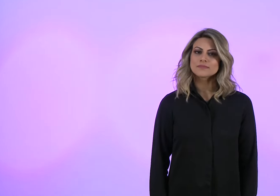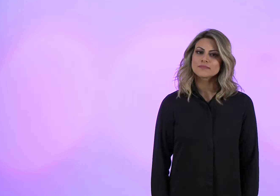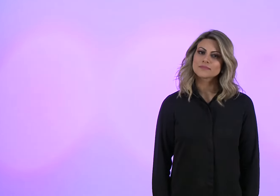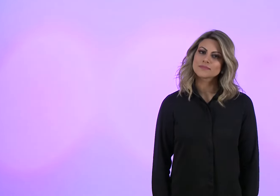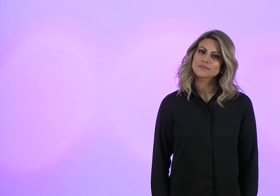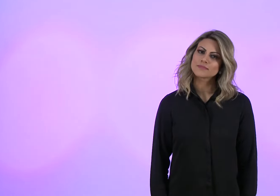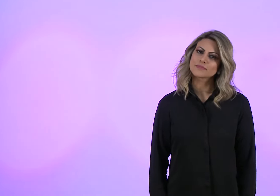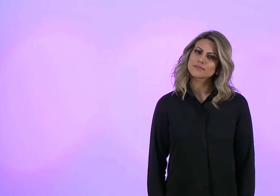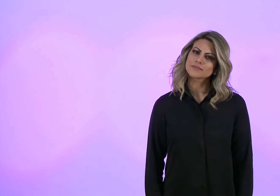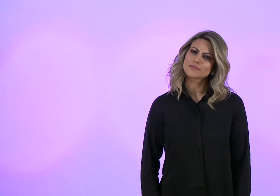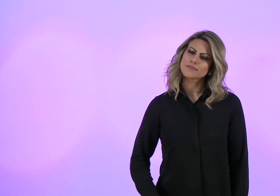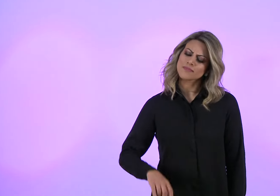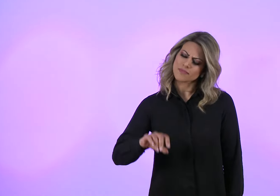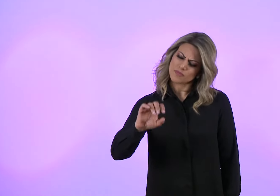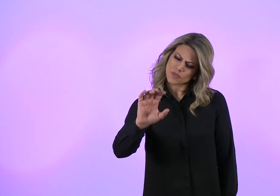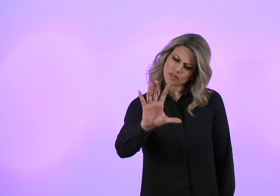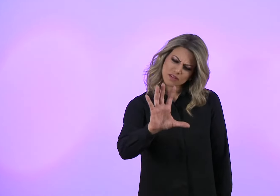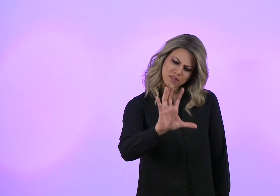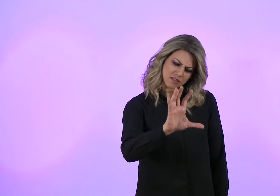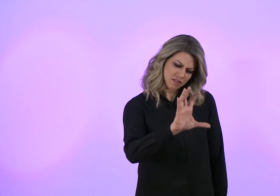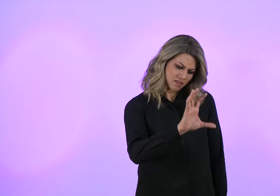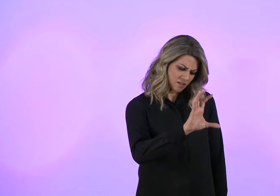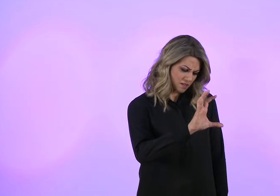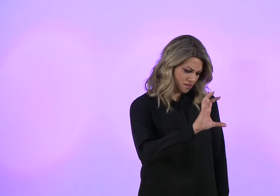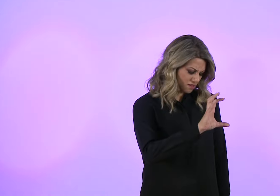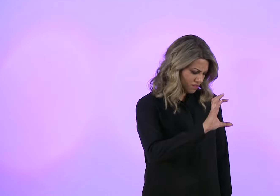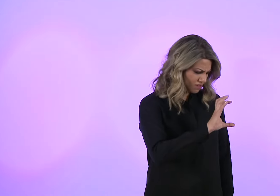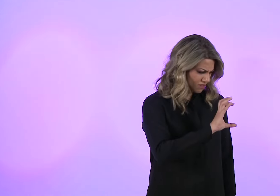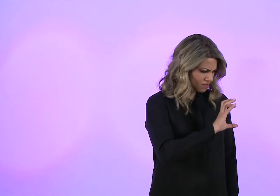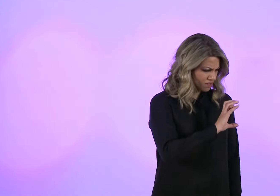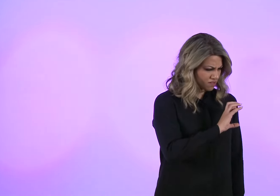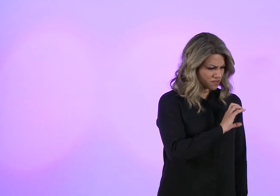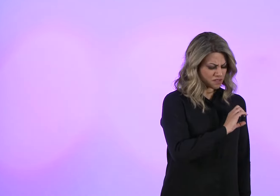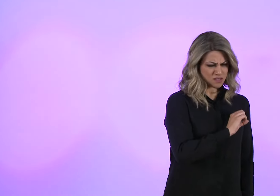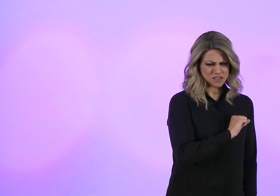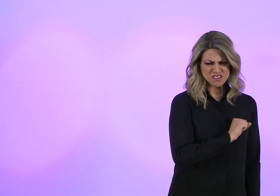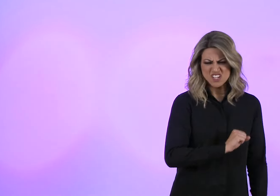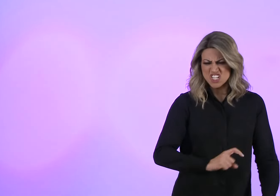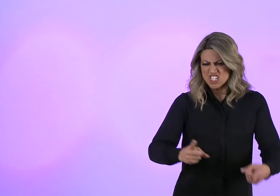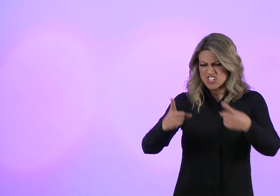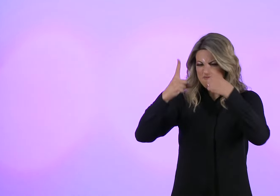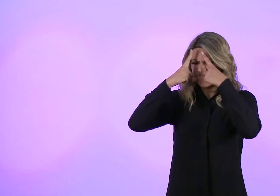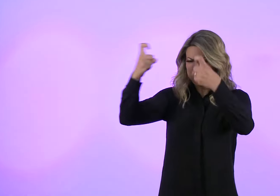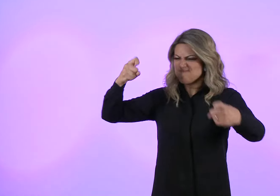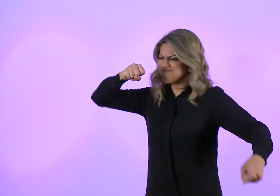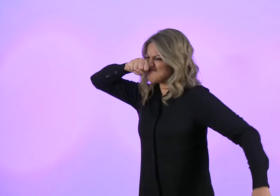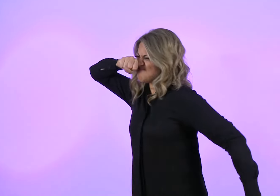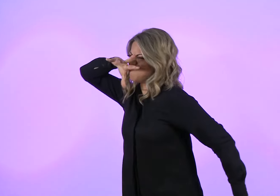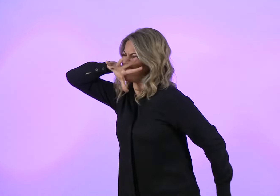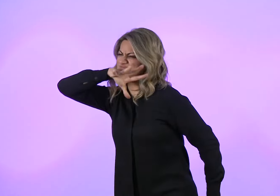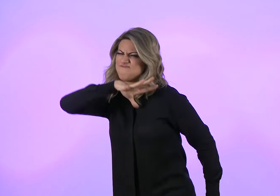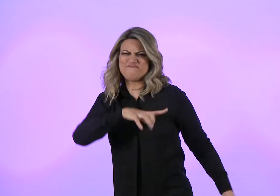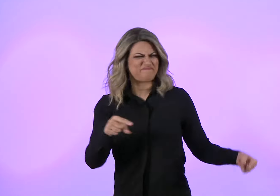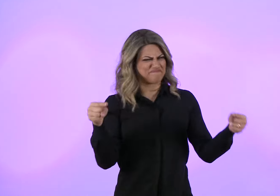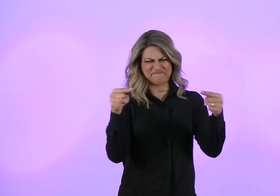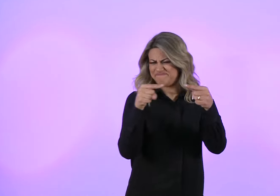Amor Amor não combina com violência Bem